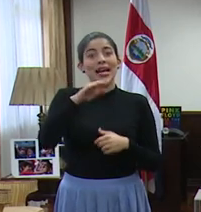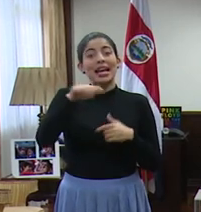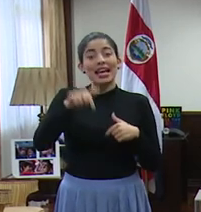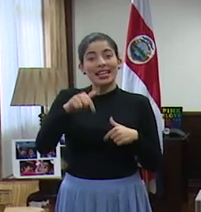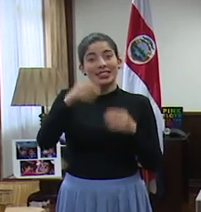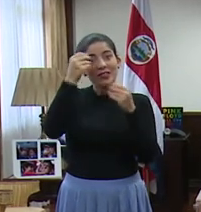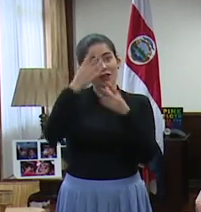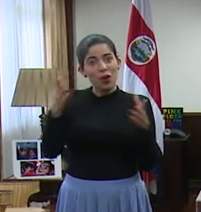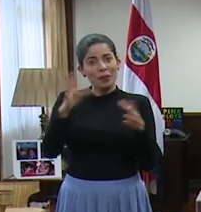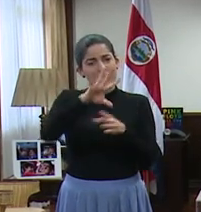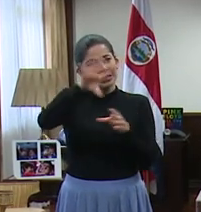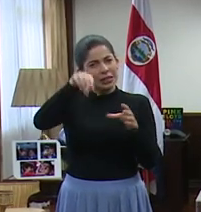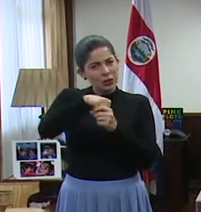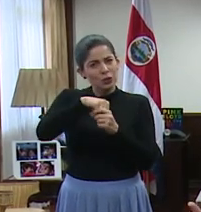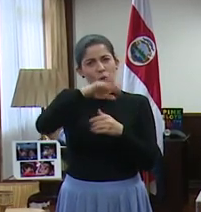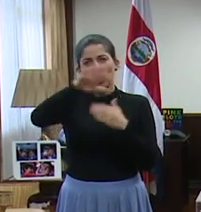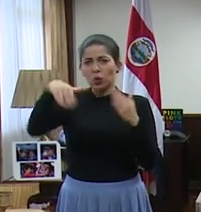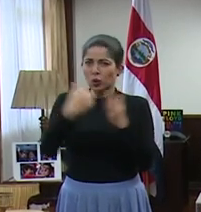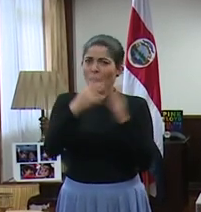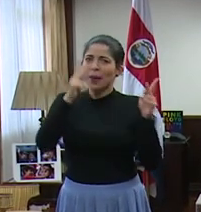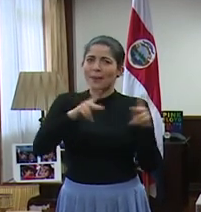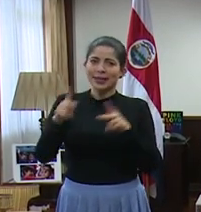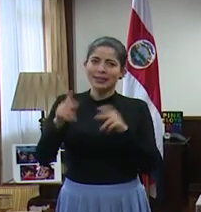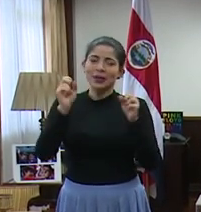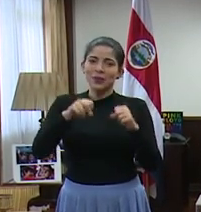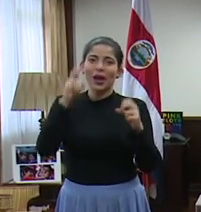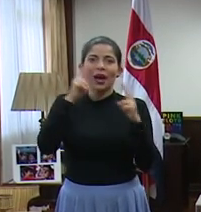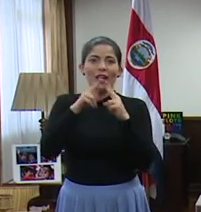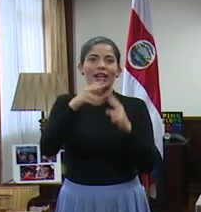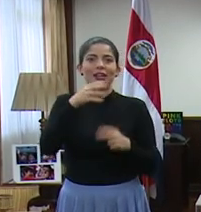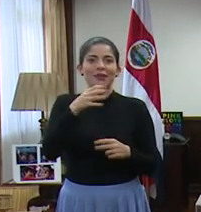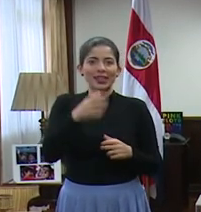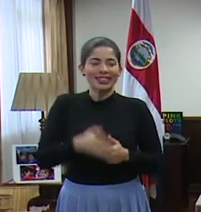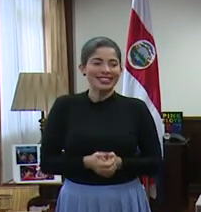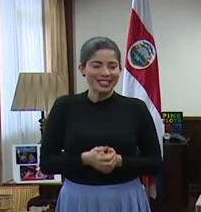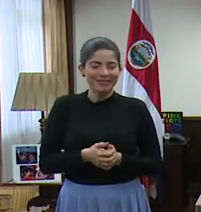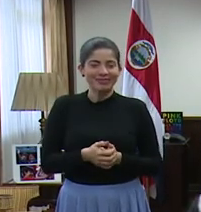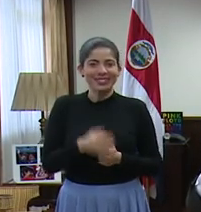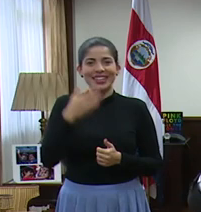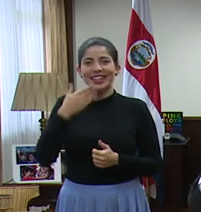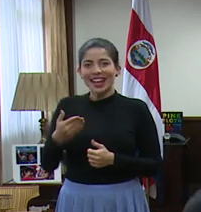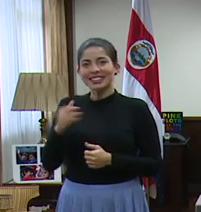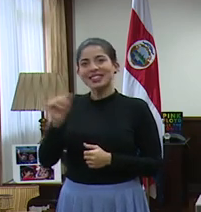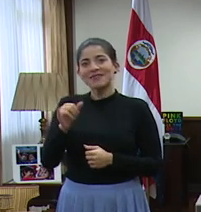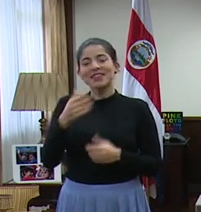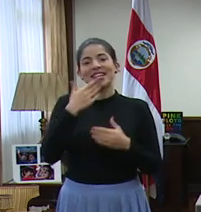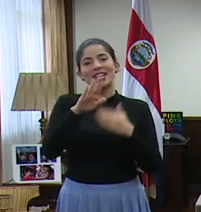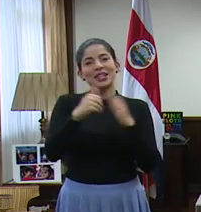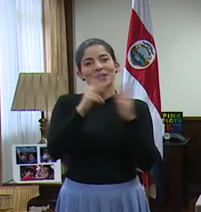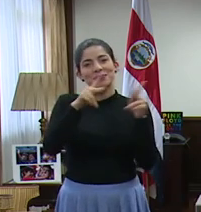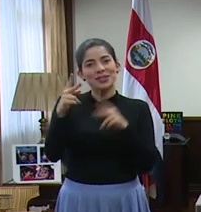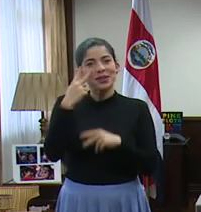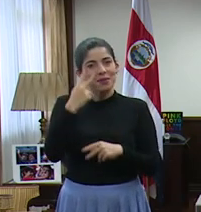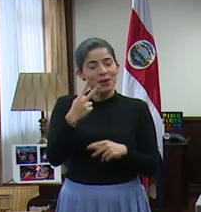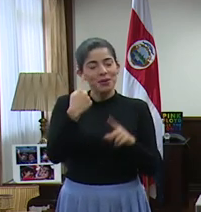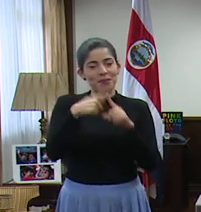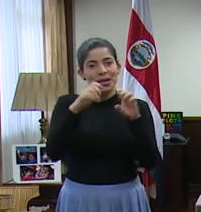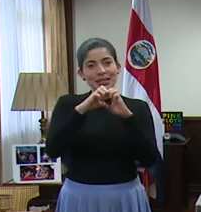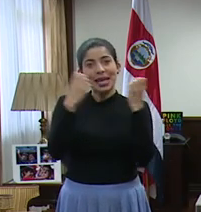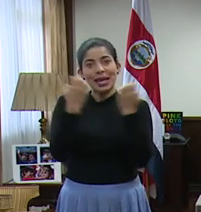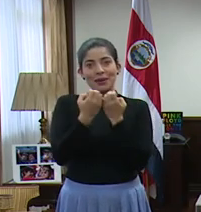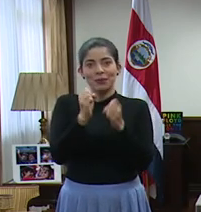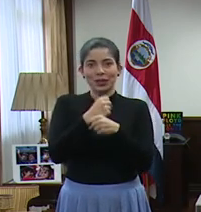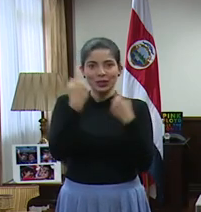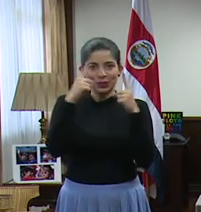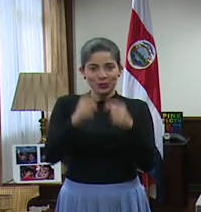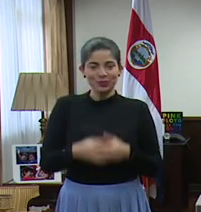esto sea lo más inclusivo posible y que todas las personas conozcan estas recomendaciones. Así que gracias también y gracias a todas las personas que nos vieron y al equipo que hizo esto